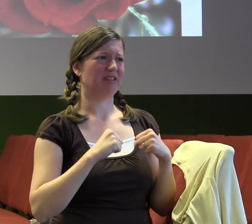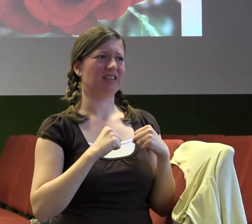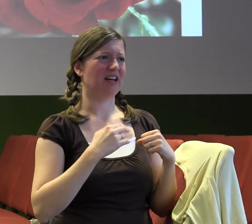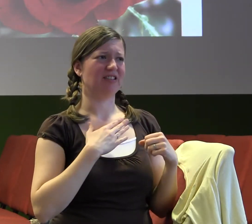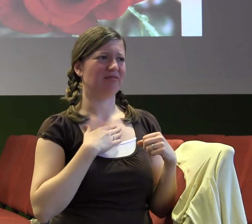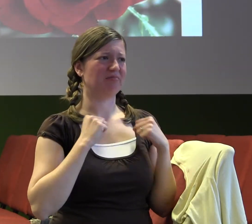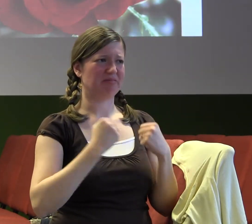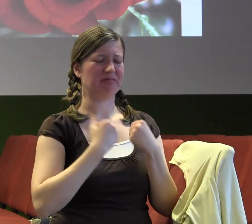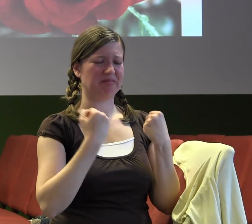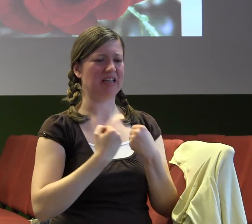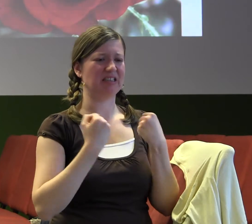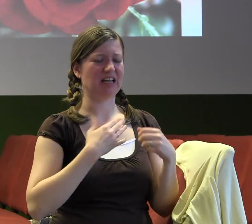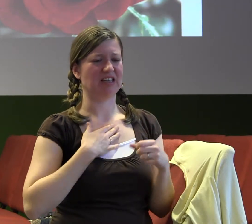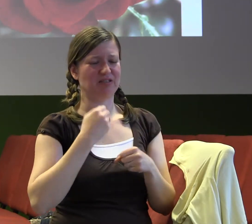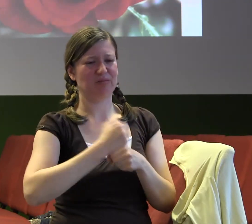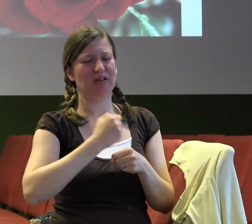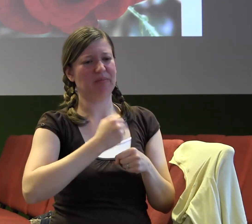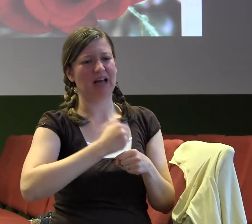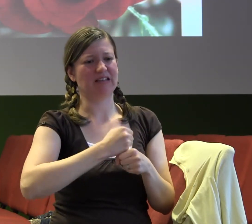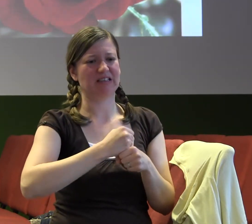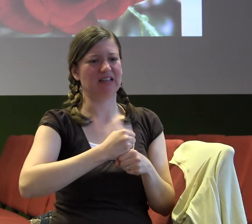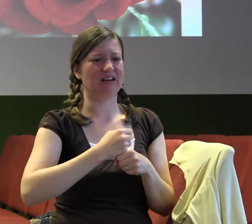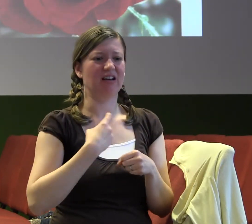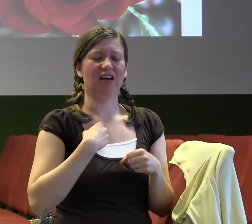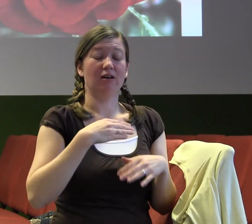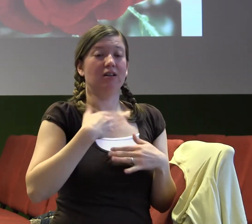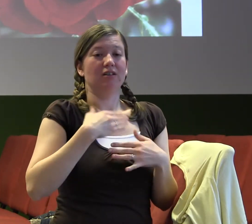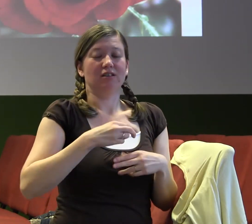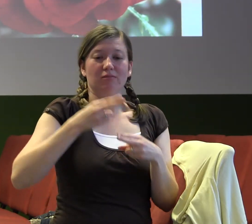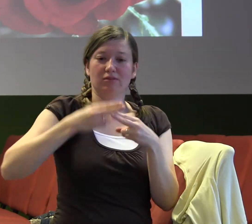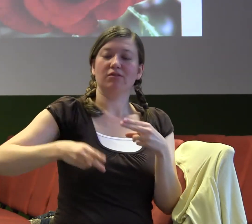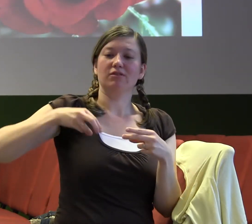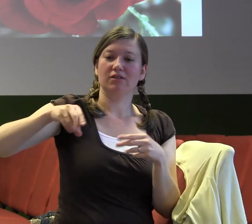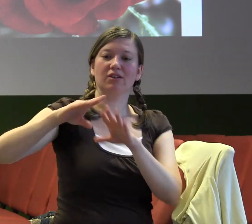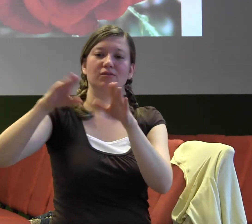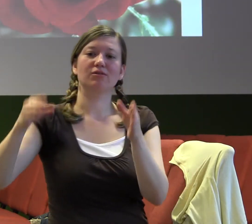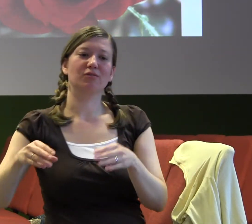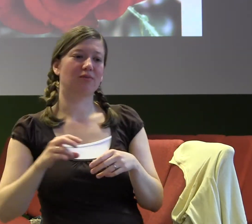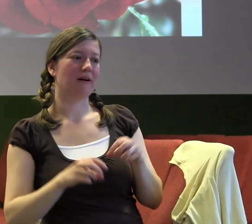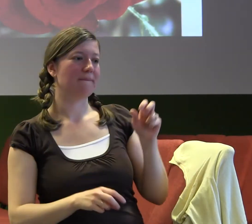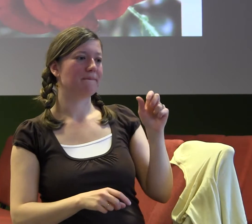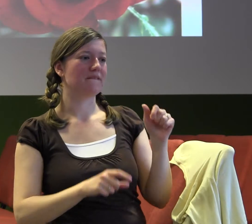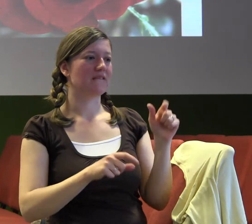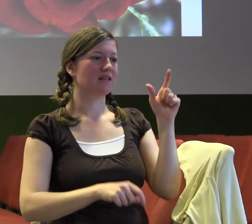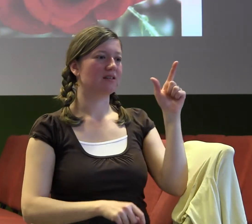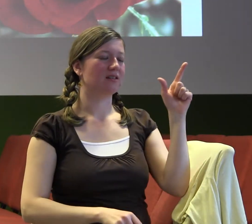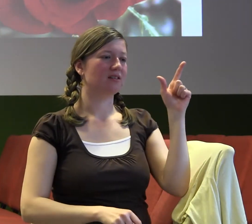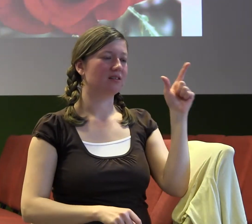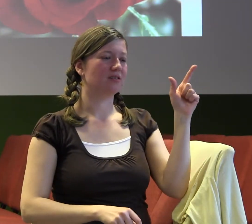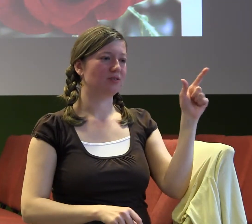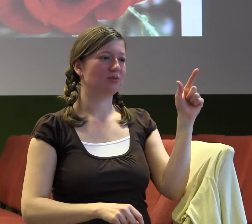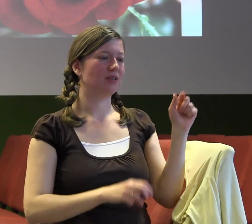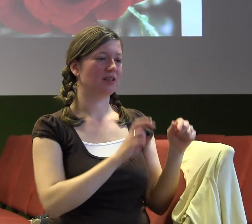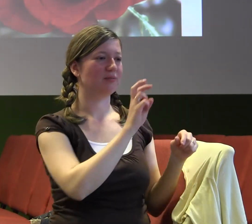miluju, svou školu miluju, je to nadevše, nejdu nikam s přáteli, jdu se drti, drti, drti, celý odpoledne, prostě škola,